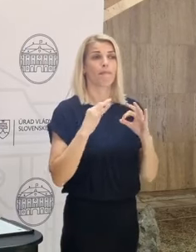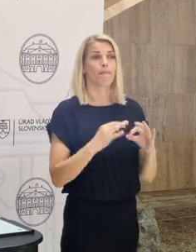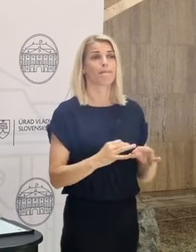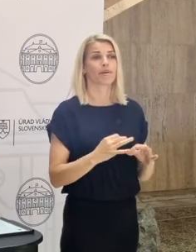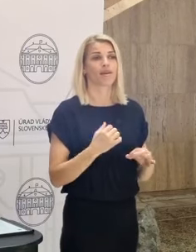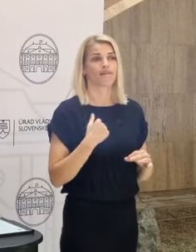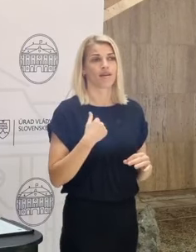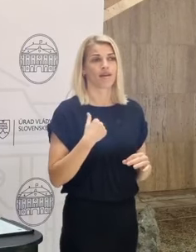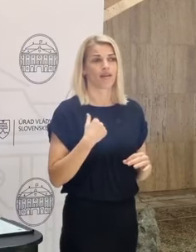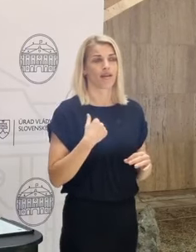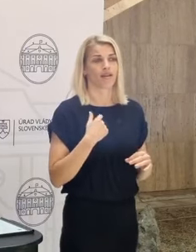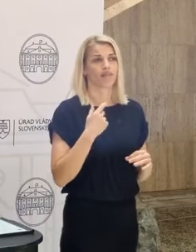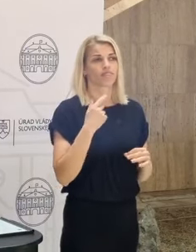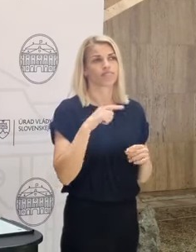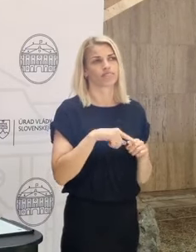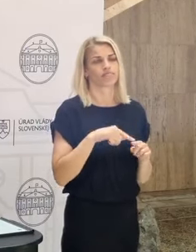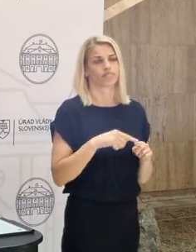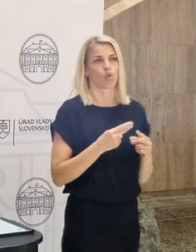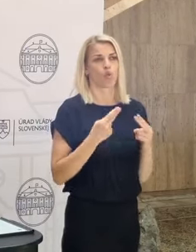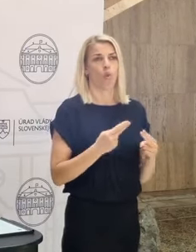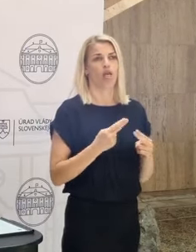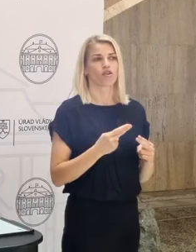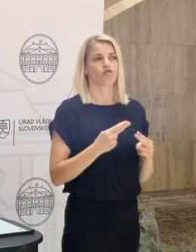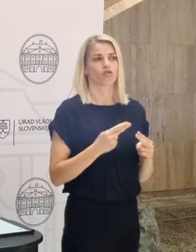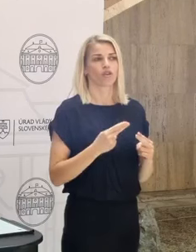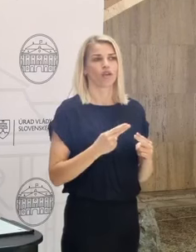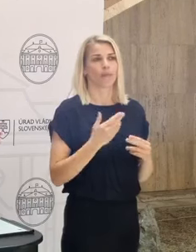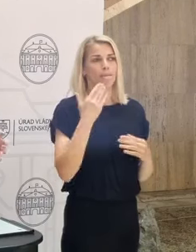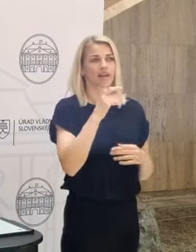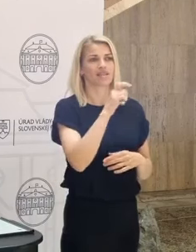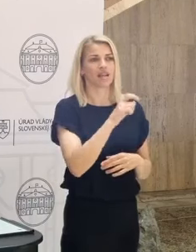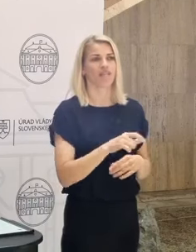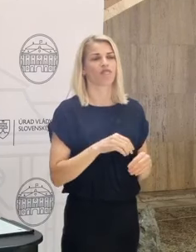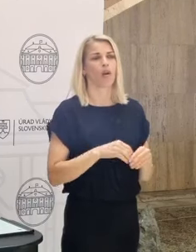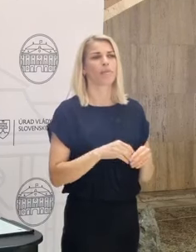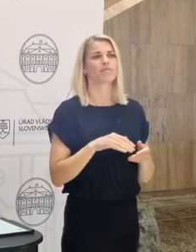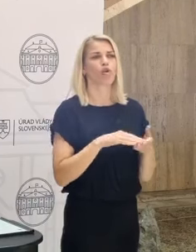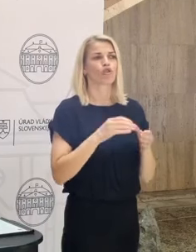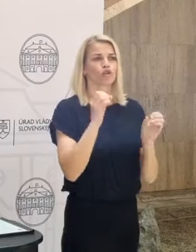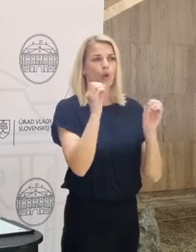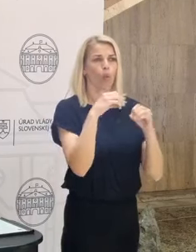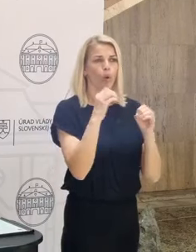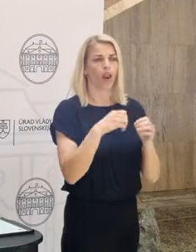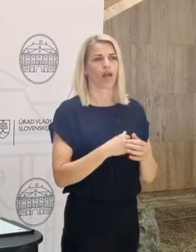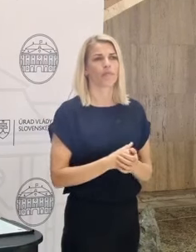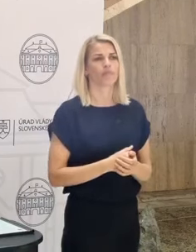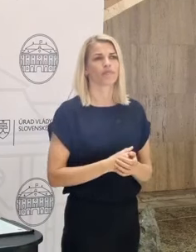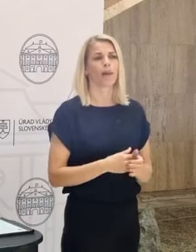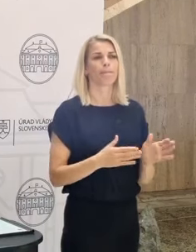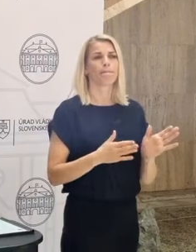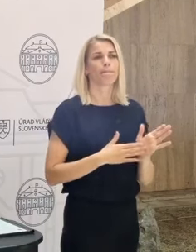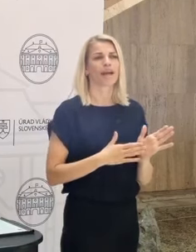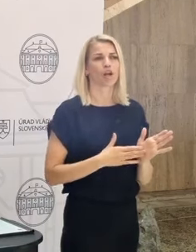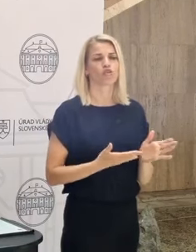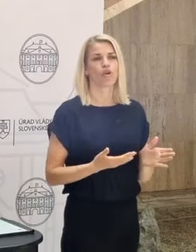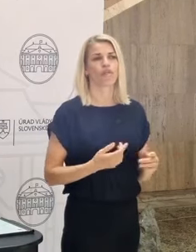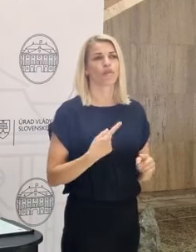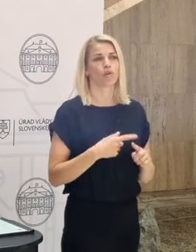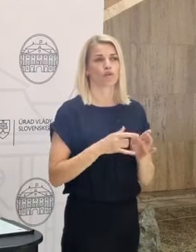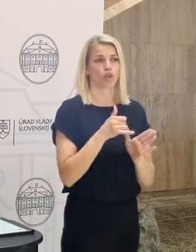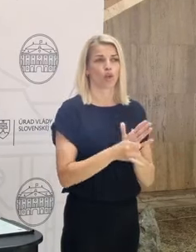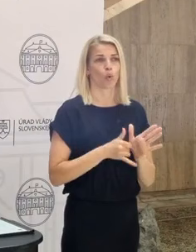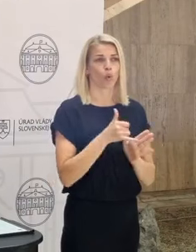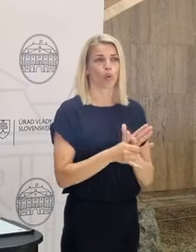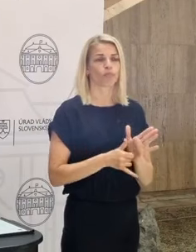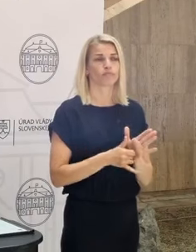vrcholovým predstaviteľom týchto spoločností, ako je Google, ako je Microsoft alebo YouTube,